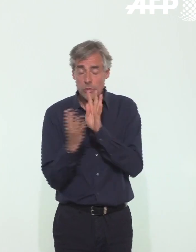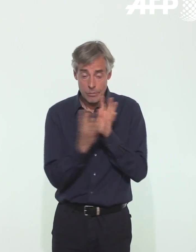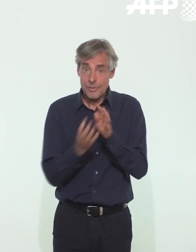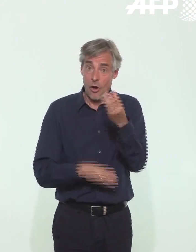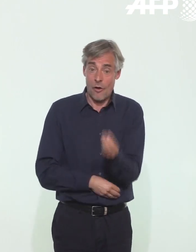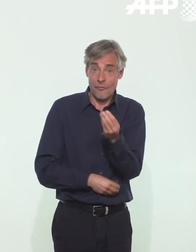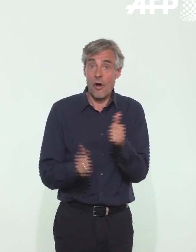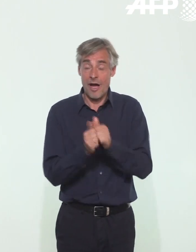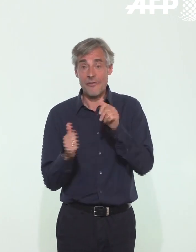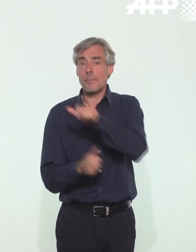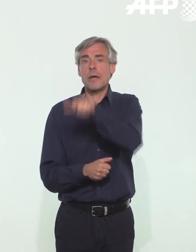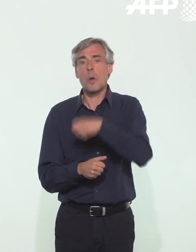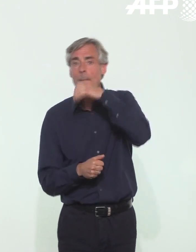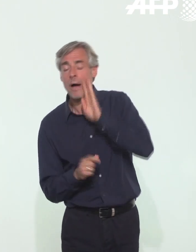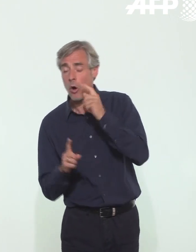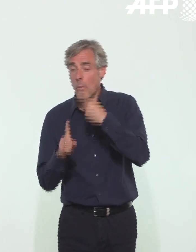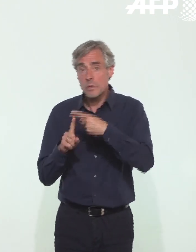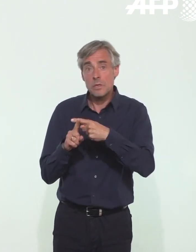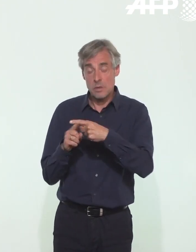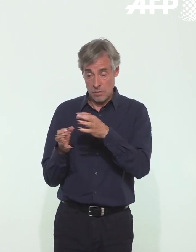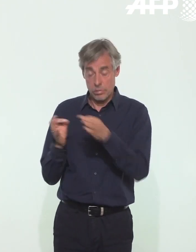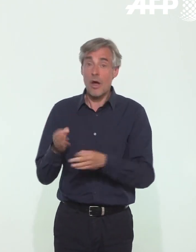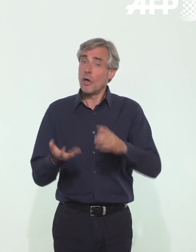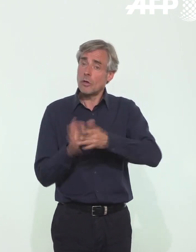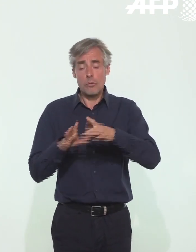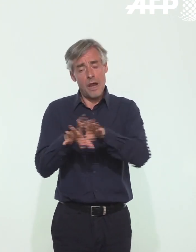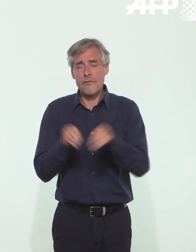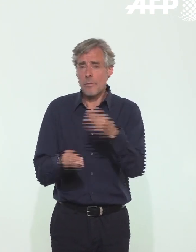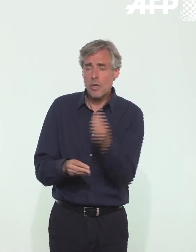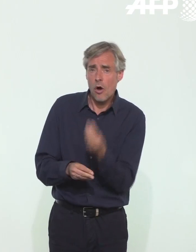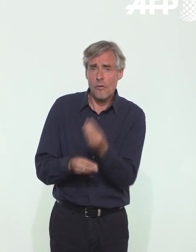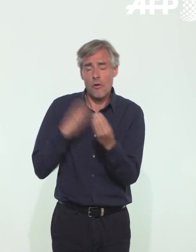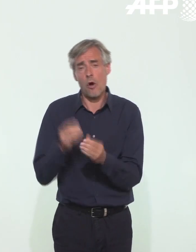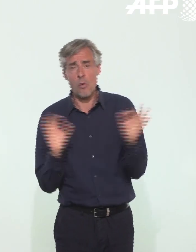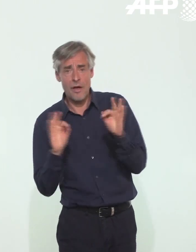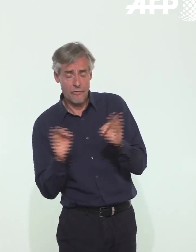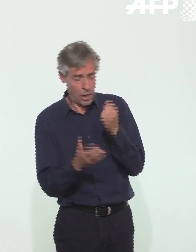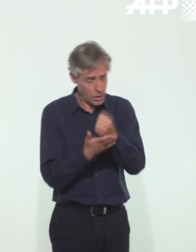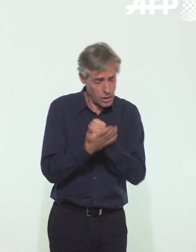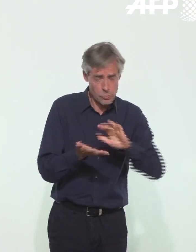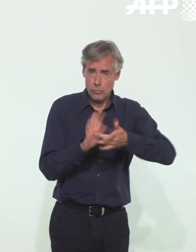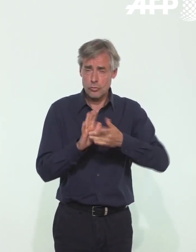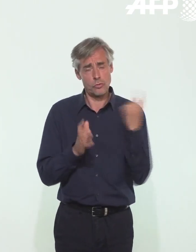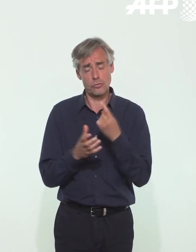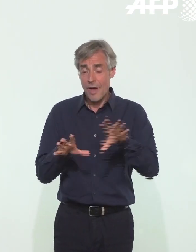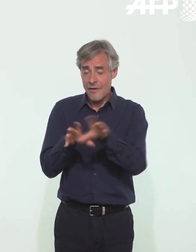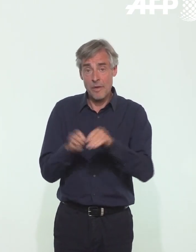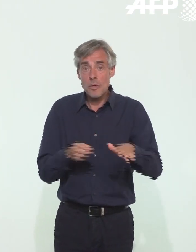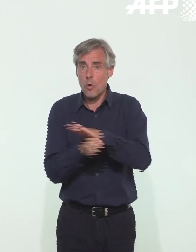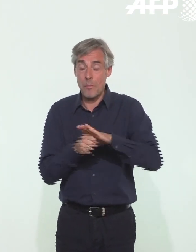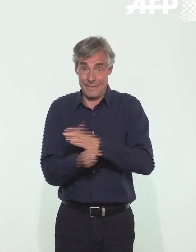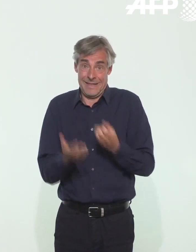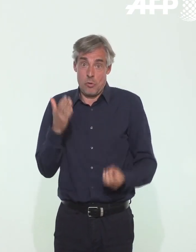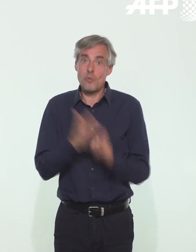il y a un parent positif, on va tester la famille. Quand il y a un grand frère positif, on va tester l'ensemble de la famille. Et donc cette stratégie